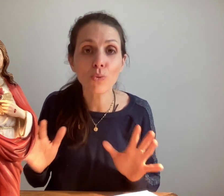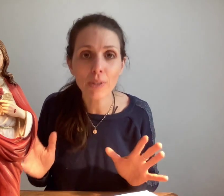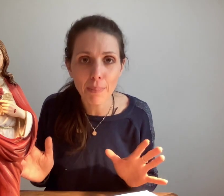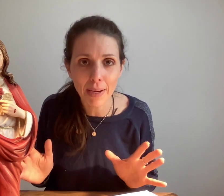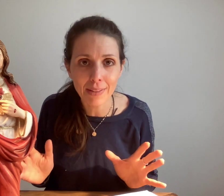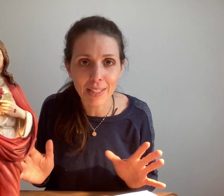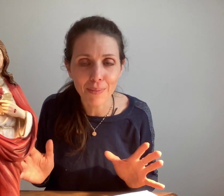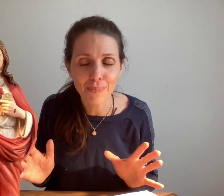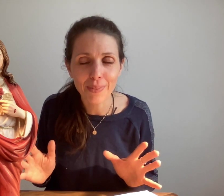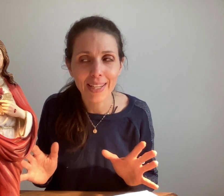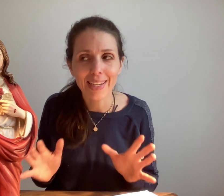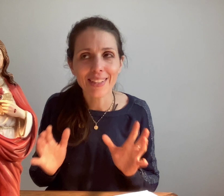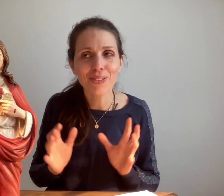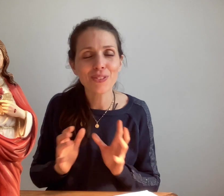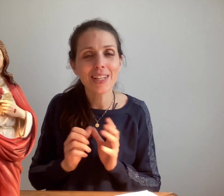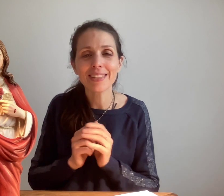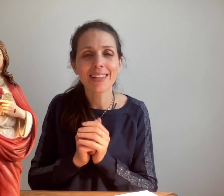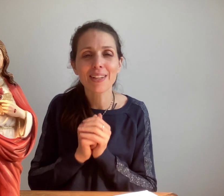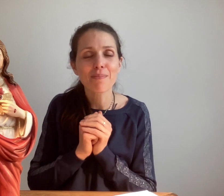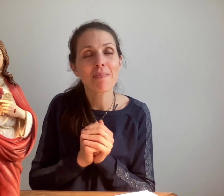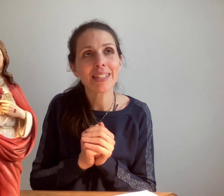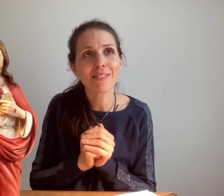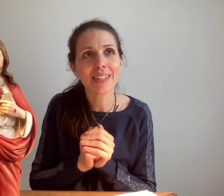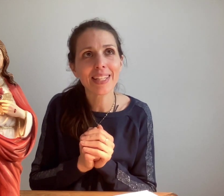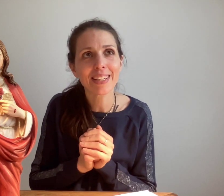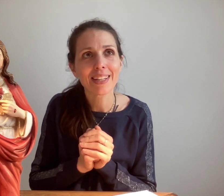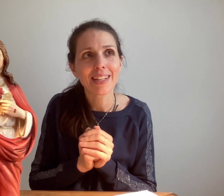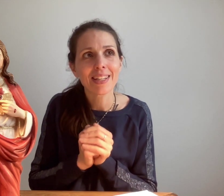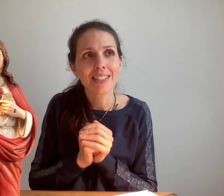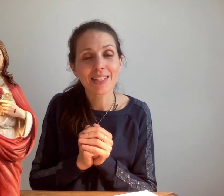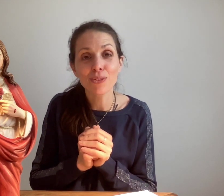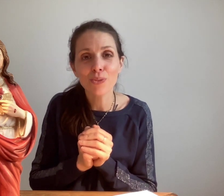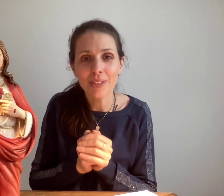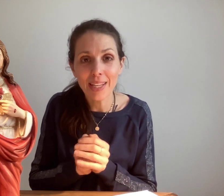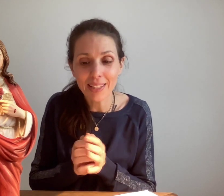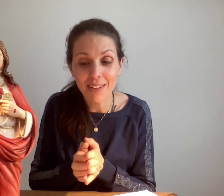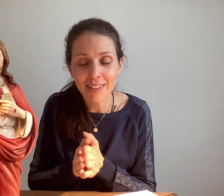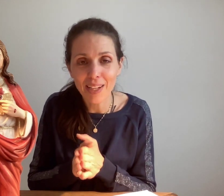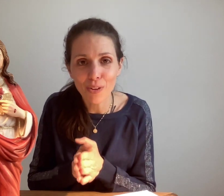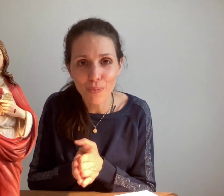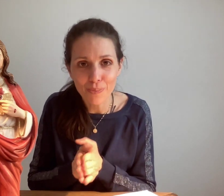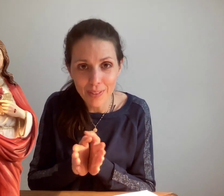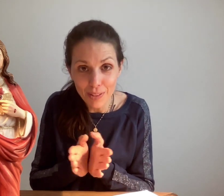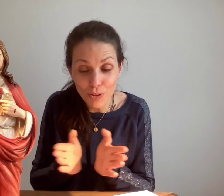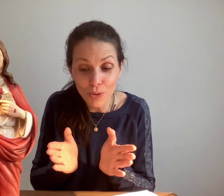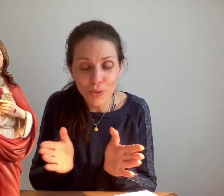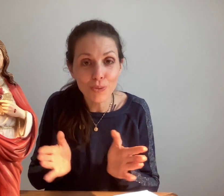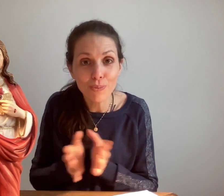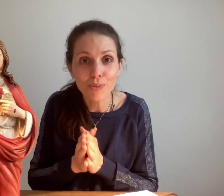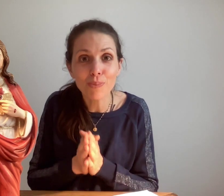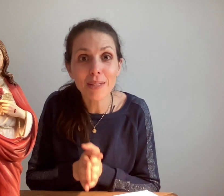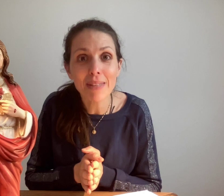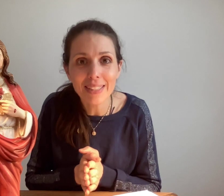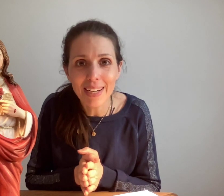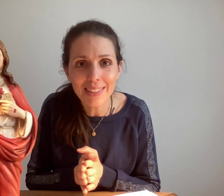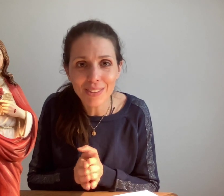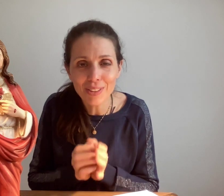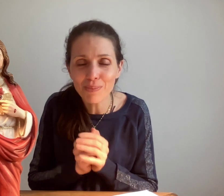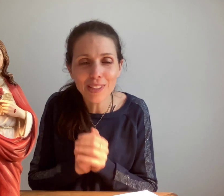tout appartient. » Donc ça, c'est magnifique. Jésus nous dit à travers ce petit message, ce petit